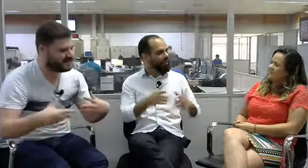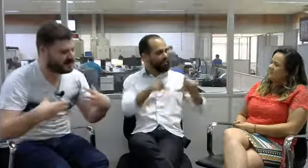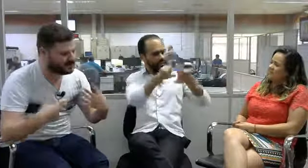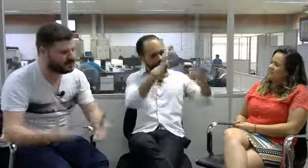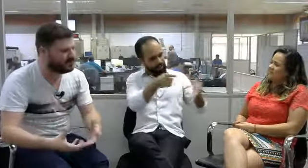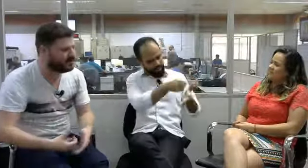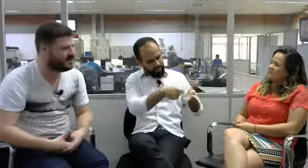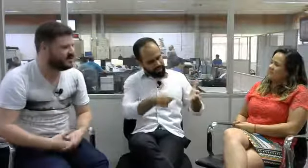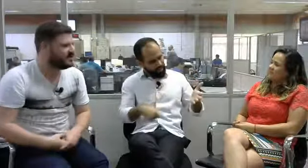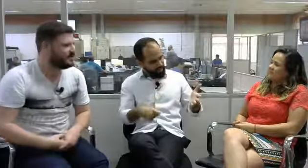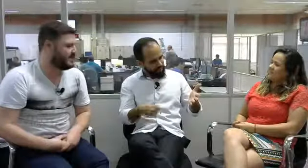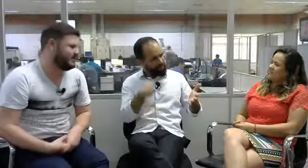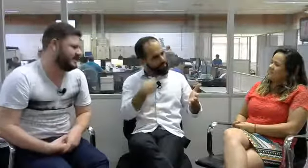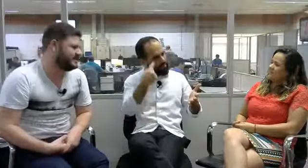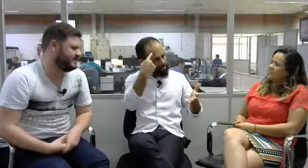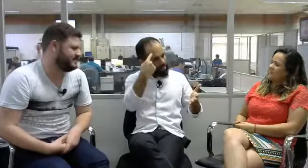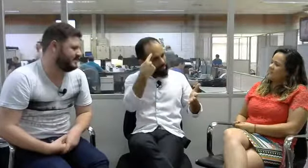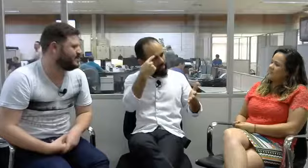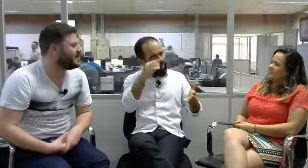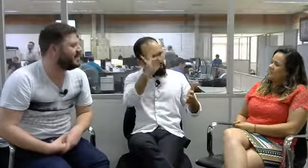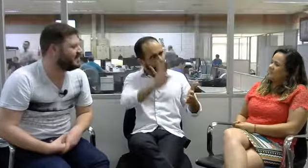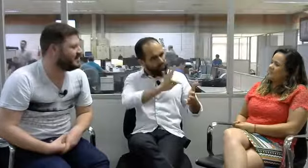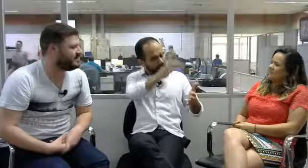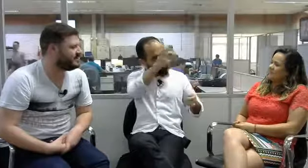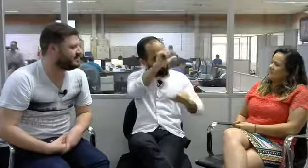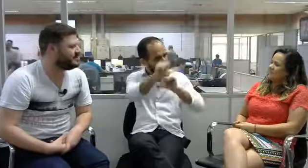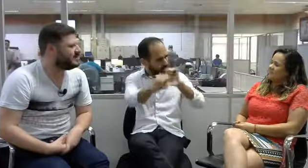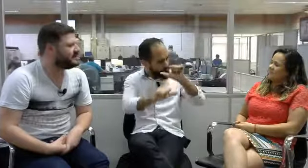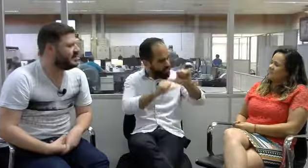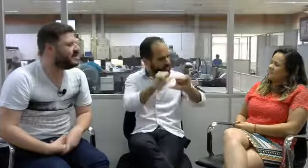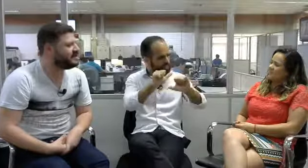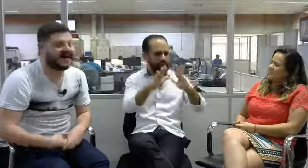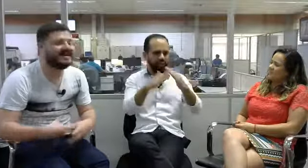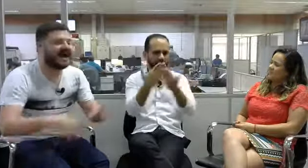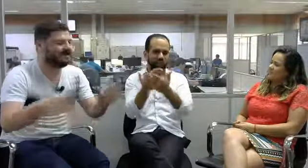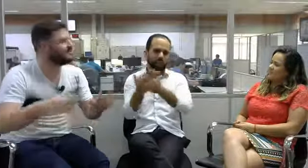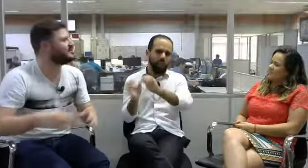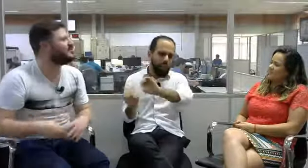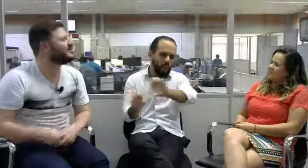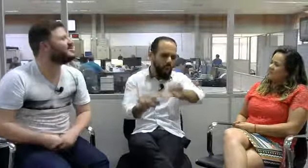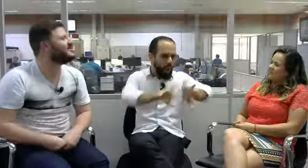contribuir para a educação, de maneira a ganhar, de agora em diante?